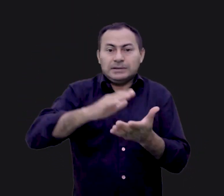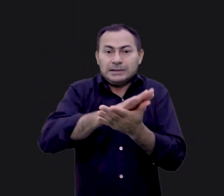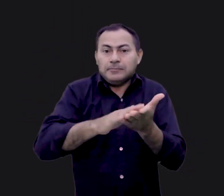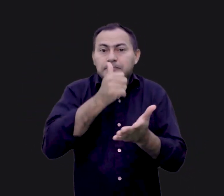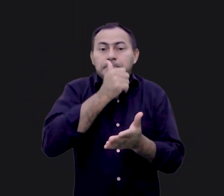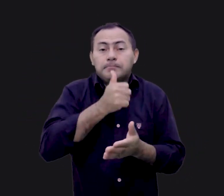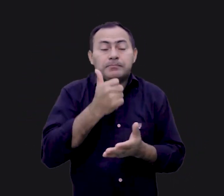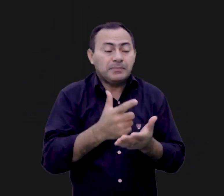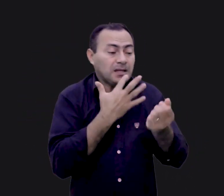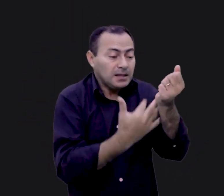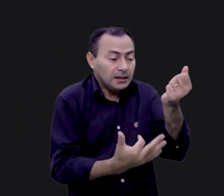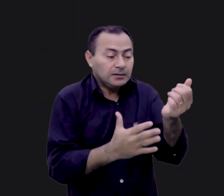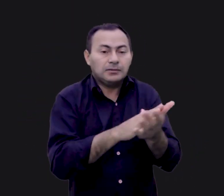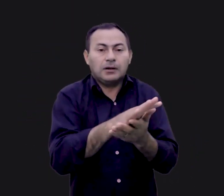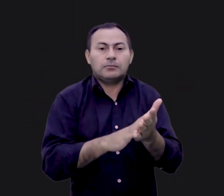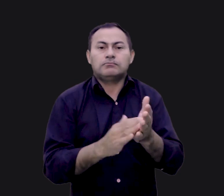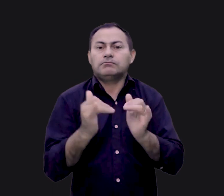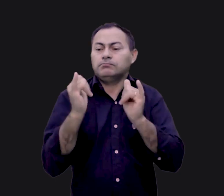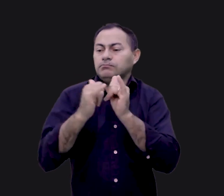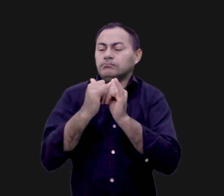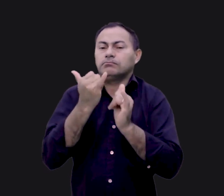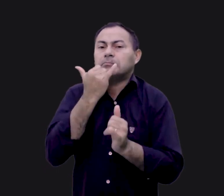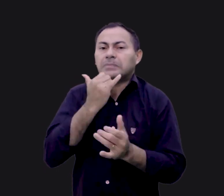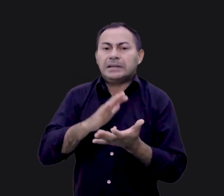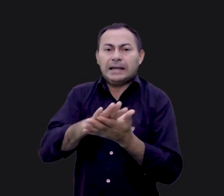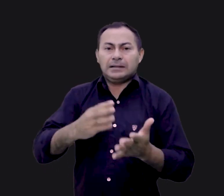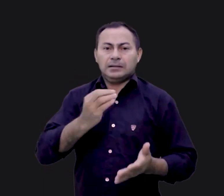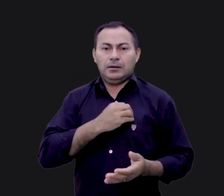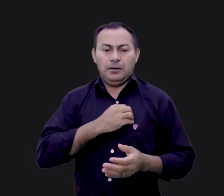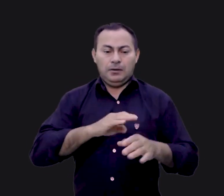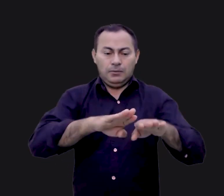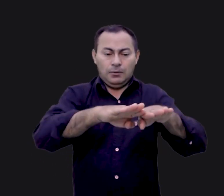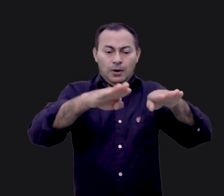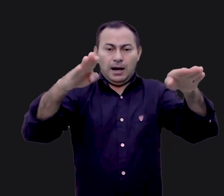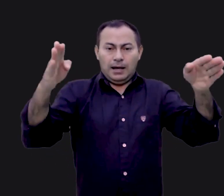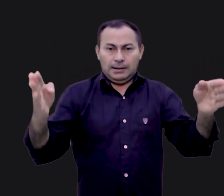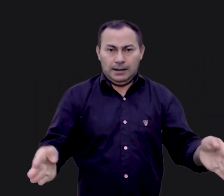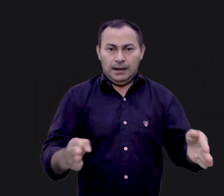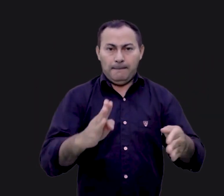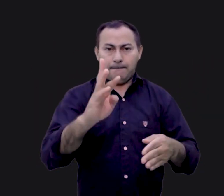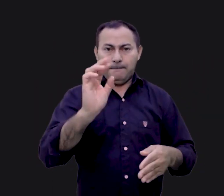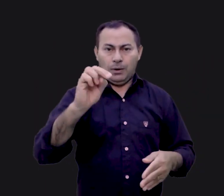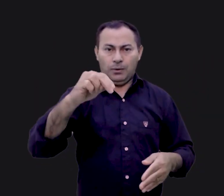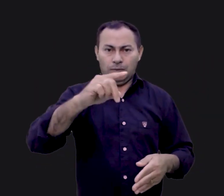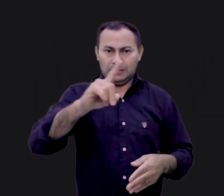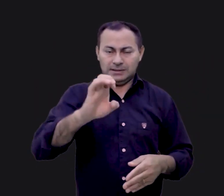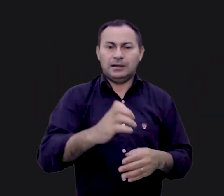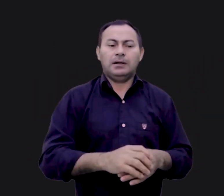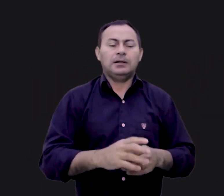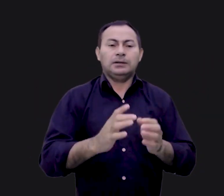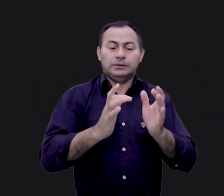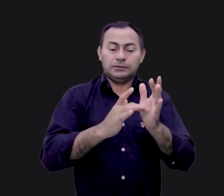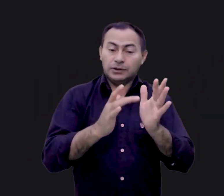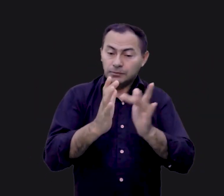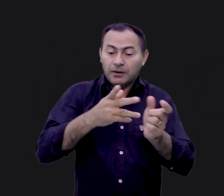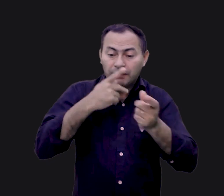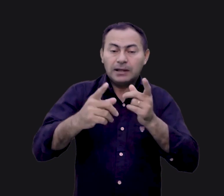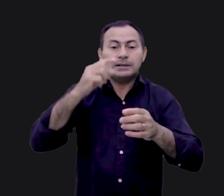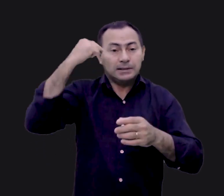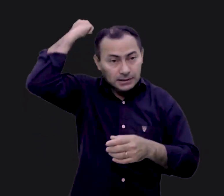sacrifício de sangue não existe nenhuma remissão de pecados. O altar de bronze nos diz que Deus é justo e santo. Deus deseja que sejamos também como ele,